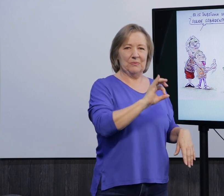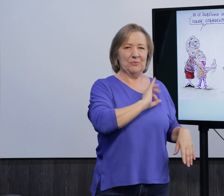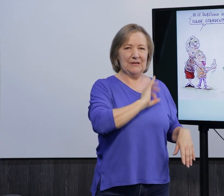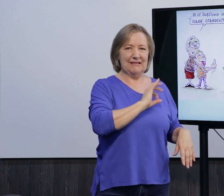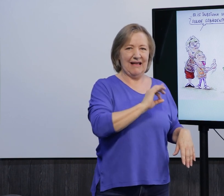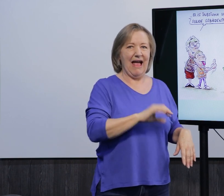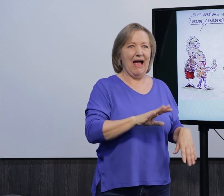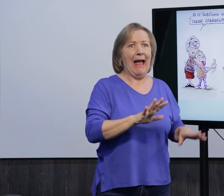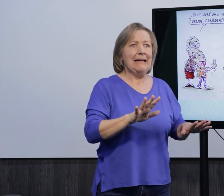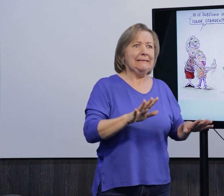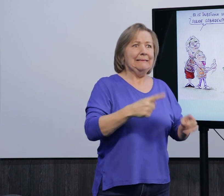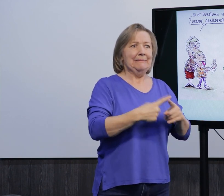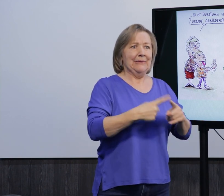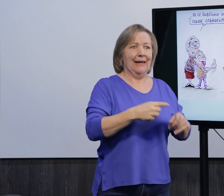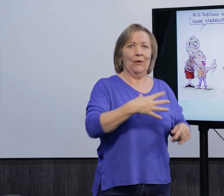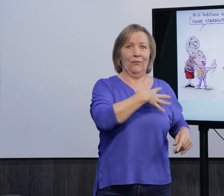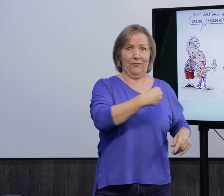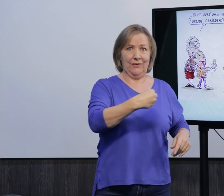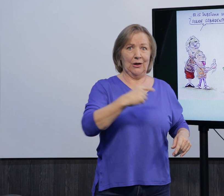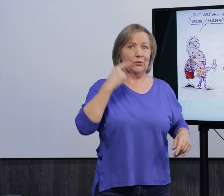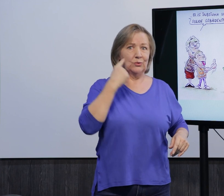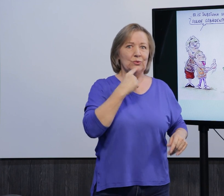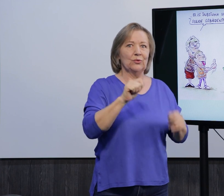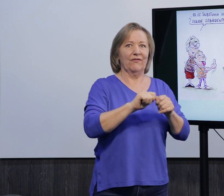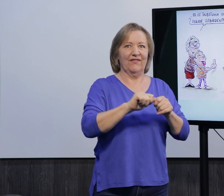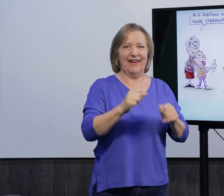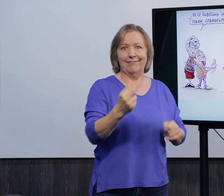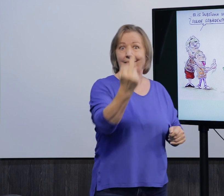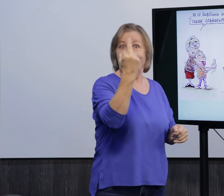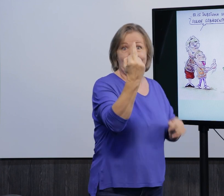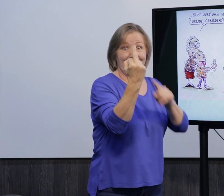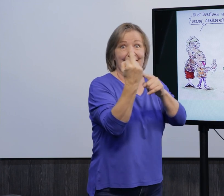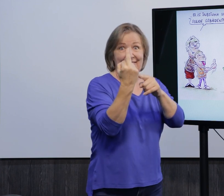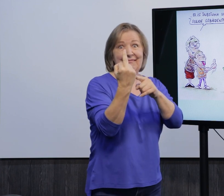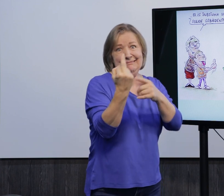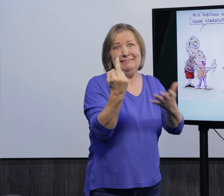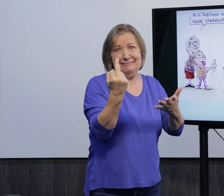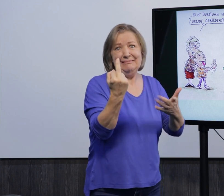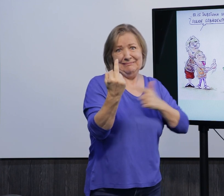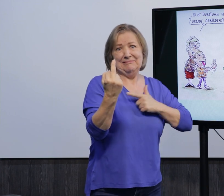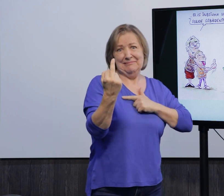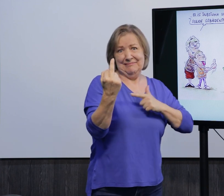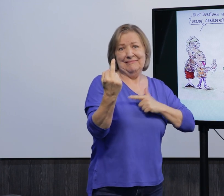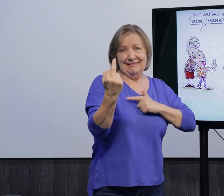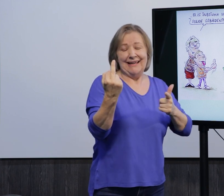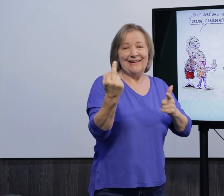pro policial sobre o seu filho, ah, o meu filho, ele é surdo e tá fazendo esse gesto. Né, que é um